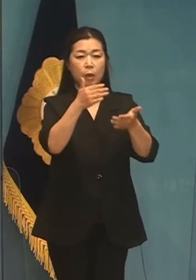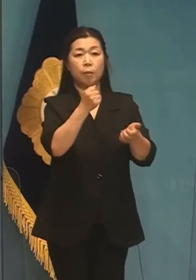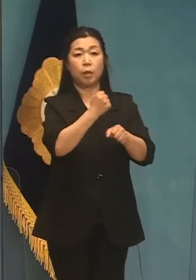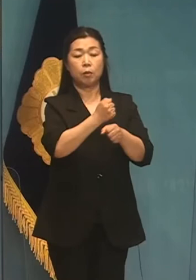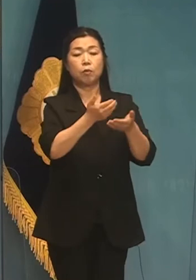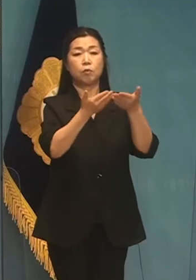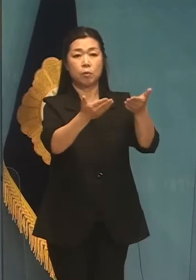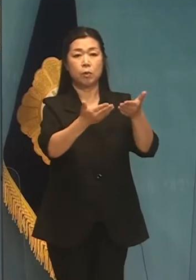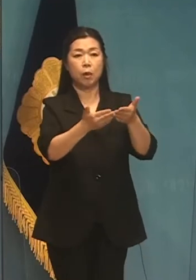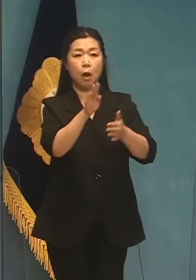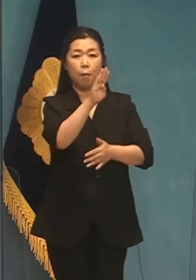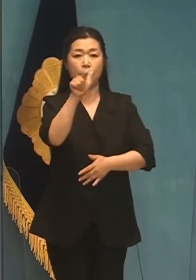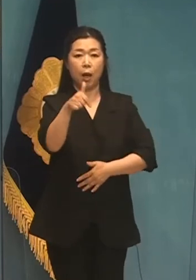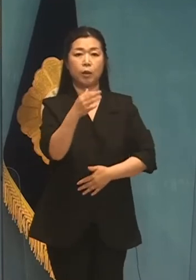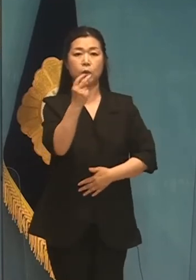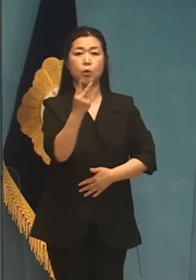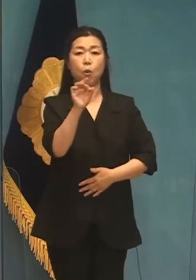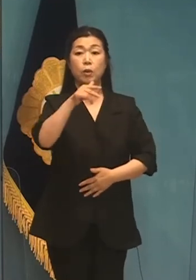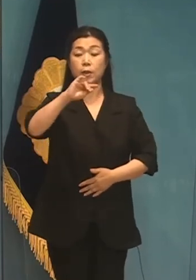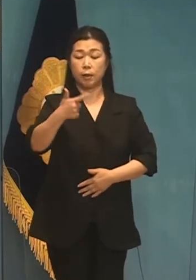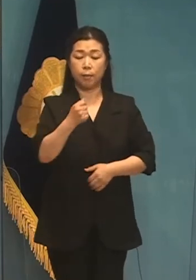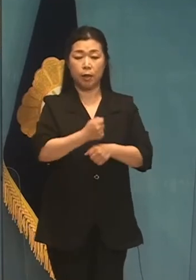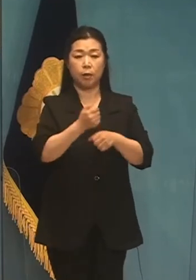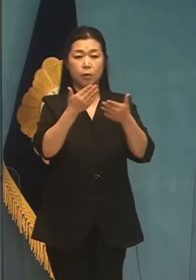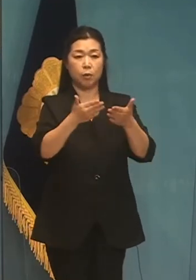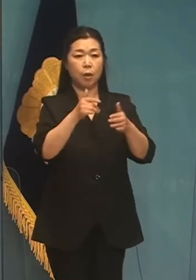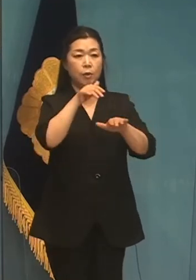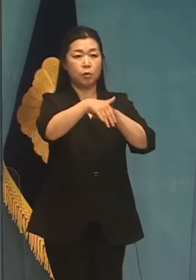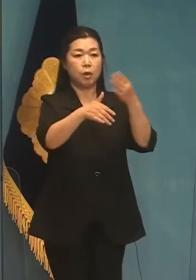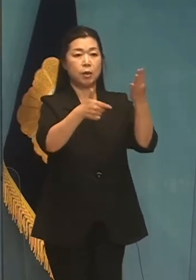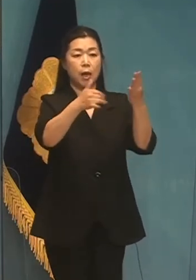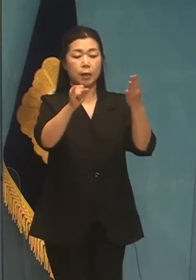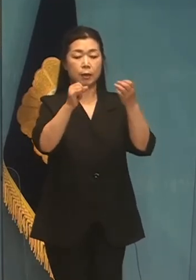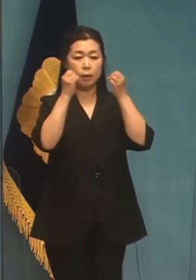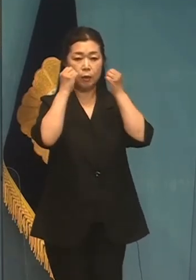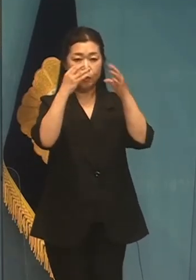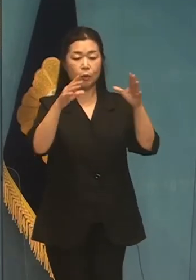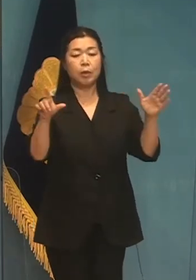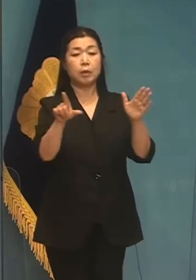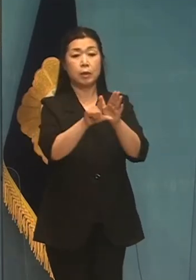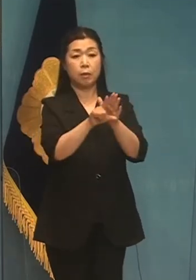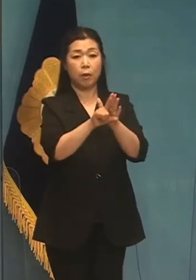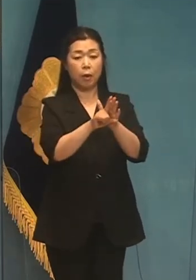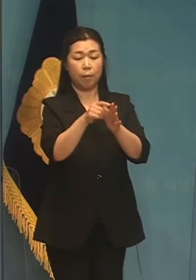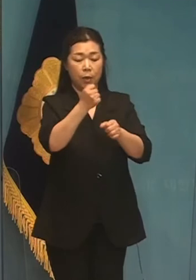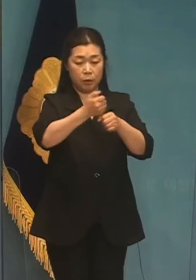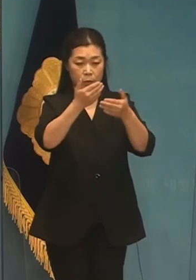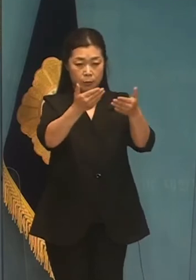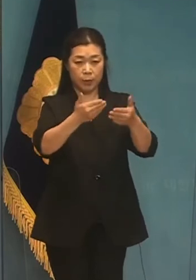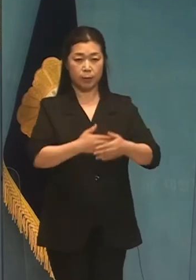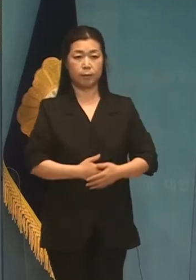박영진이 이끌어간 민주정부 사기에 대한 국민적 시대를 구축하고자 합니다.